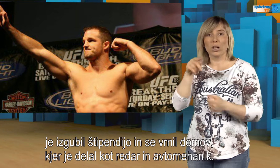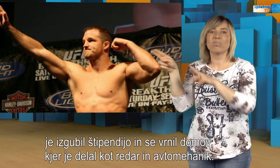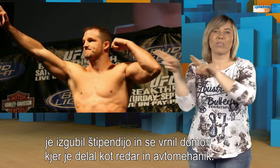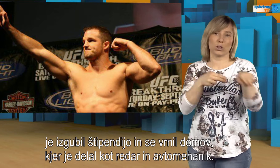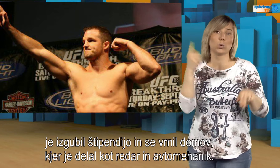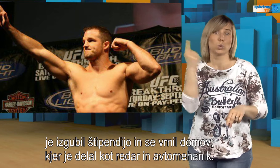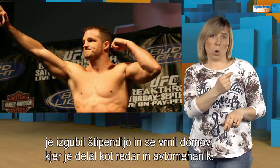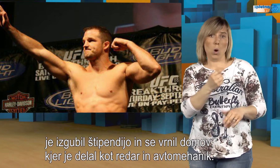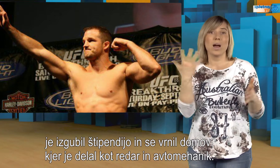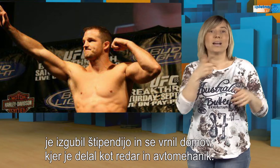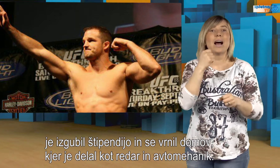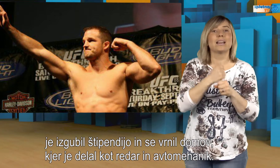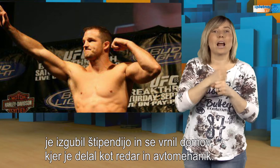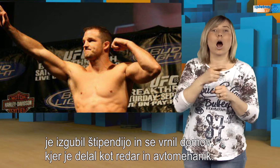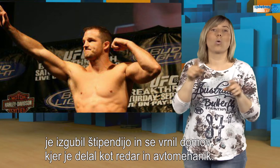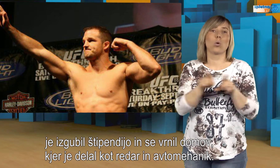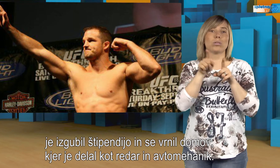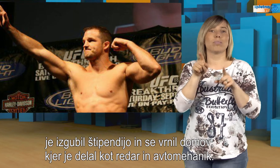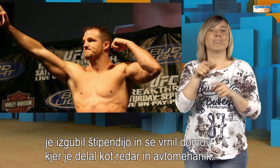in se vrnil domov, kjer je delal kot redar in avtomehanik.